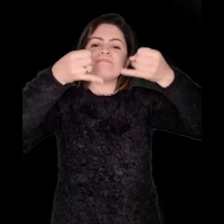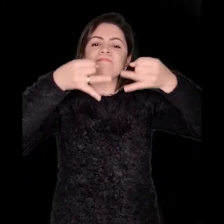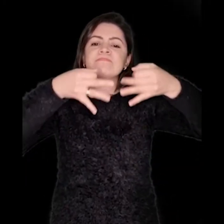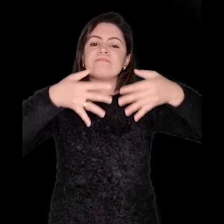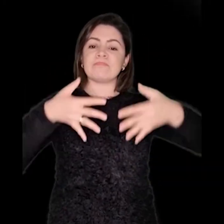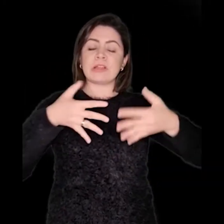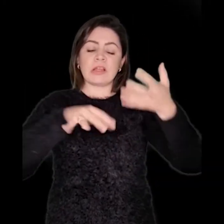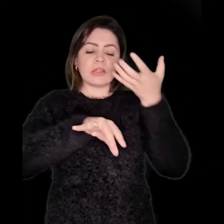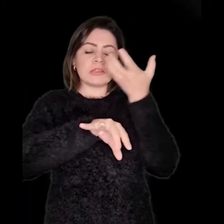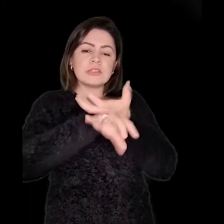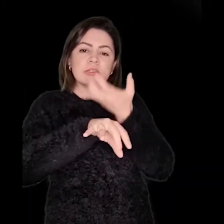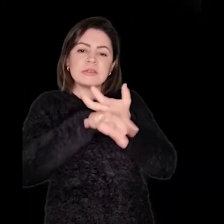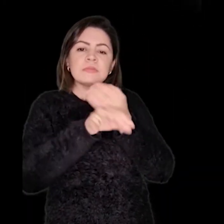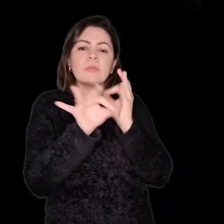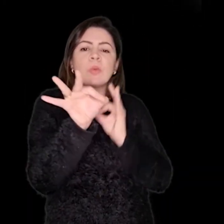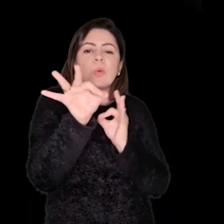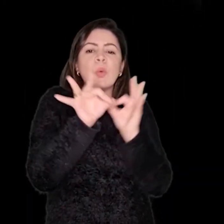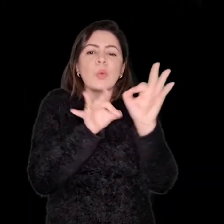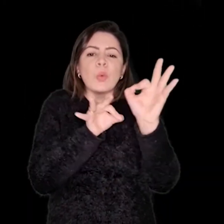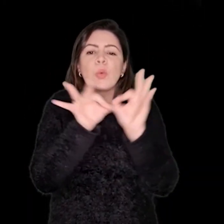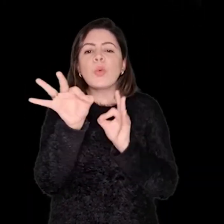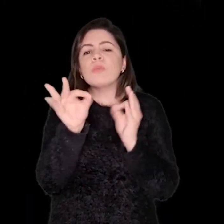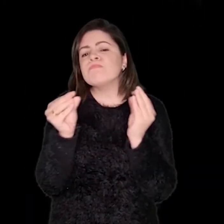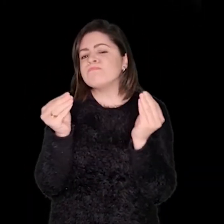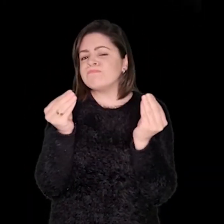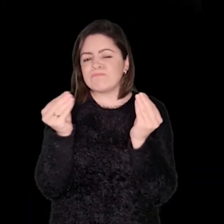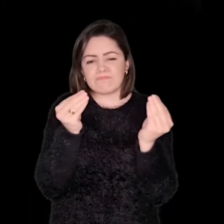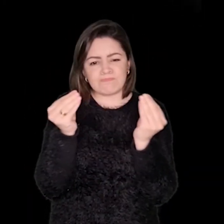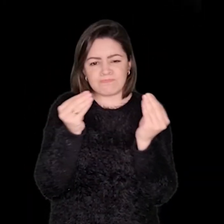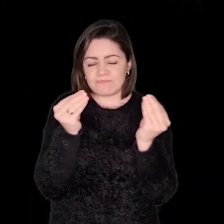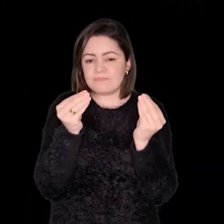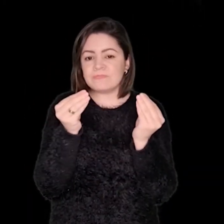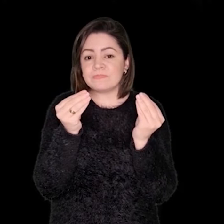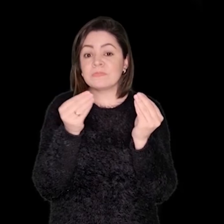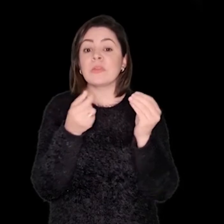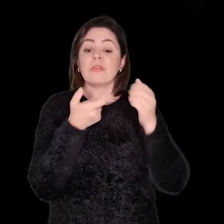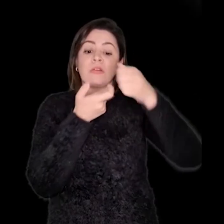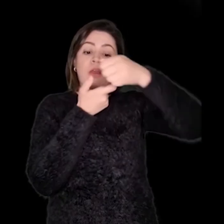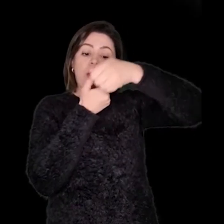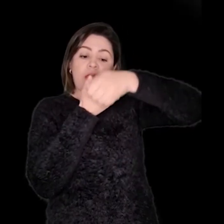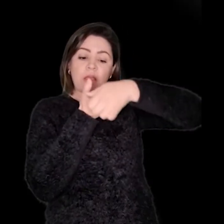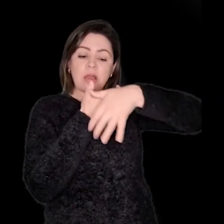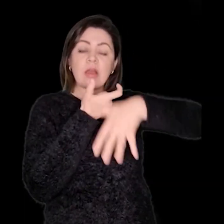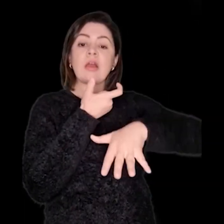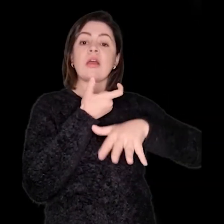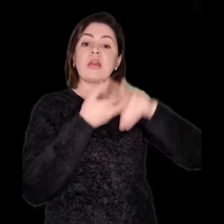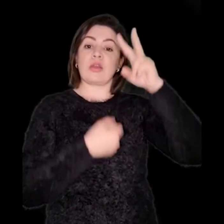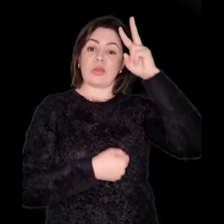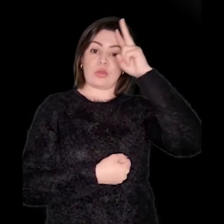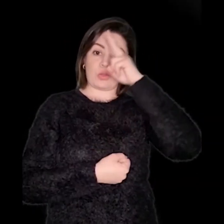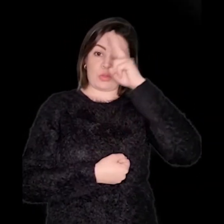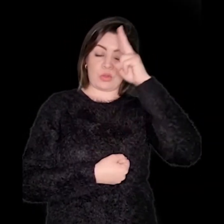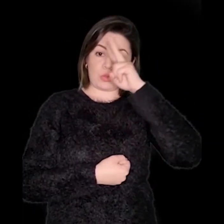Neste vídeo, explicarei como funcionará a dinâmica da nossa disciplina, na qual